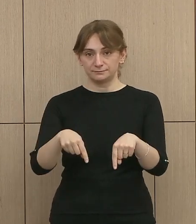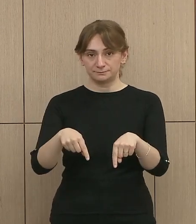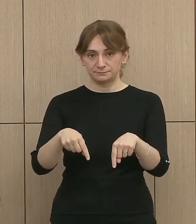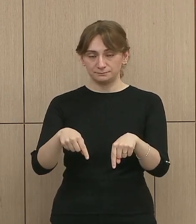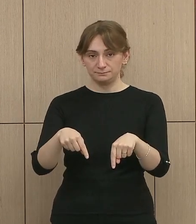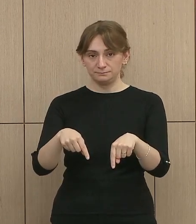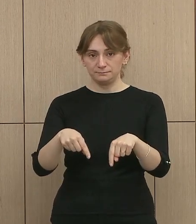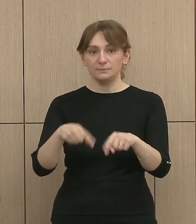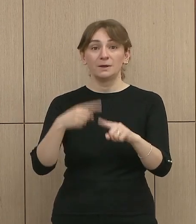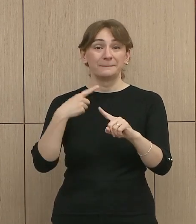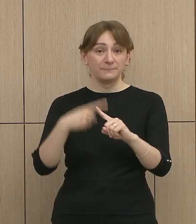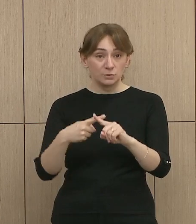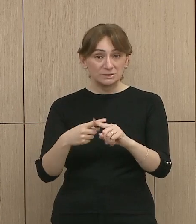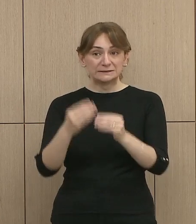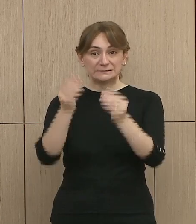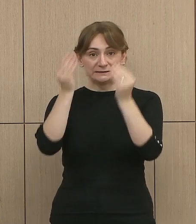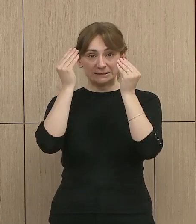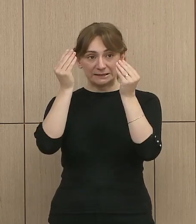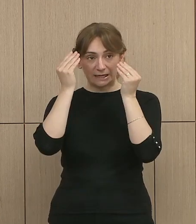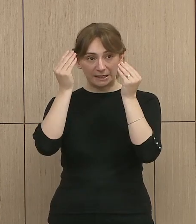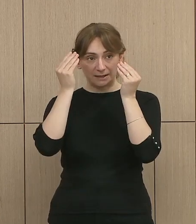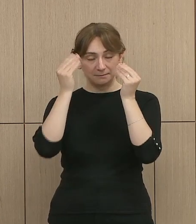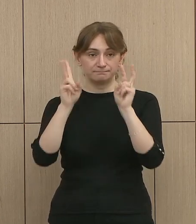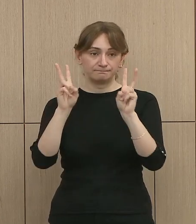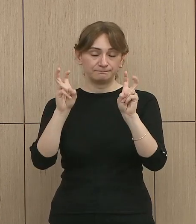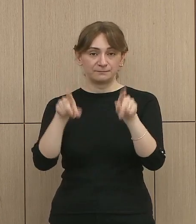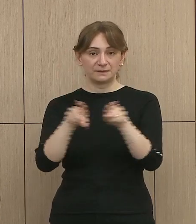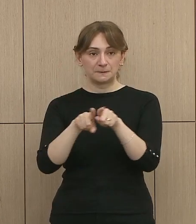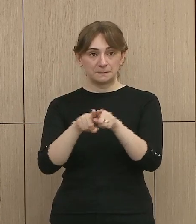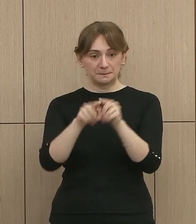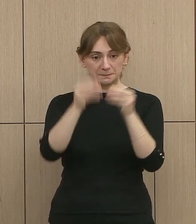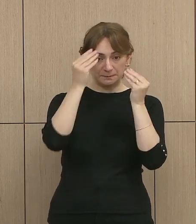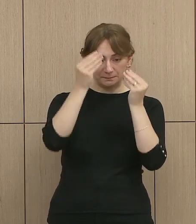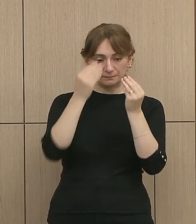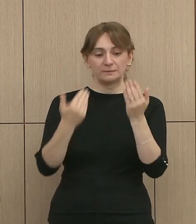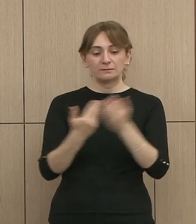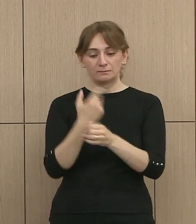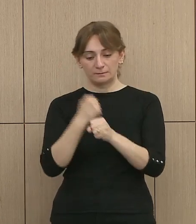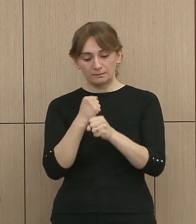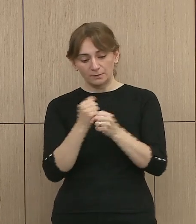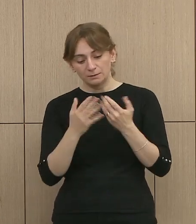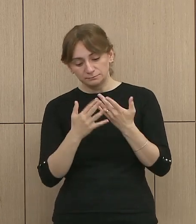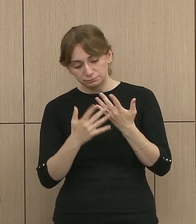zhvillimit të trajnimit me këtë rast të këtër antarve.